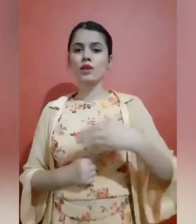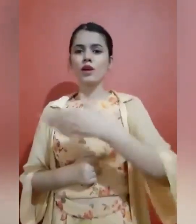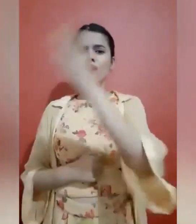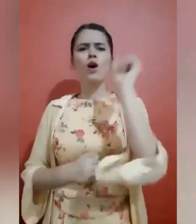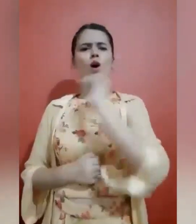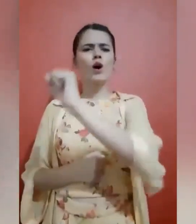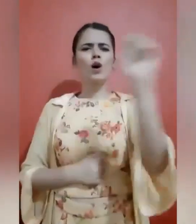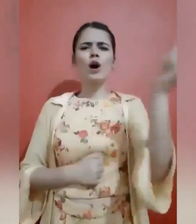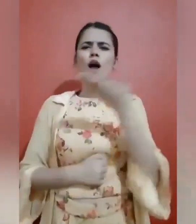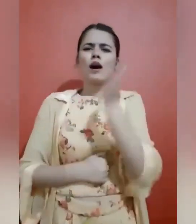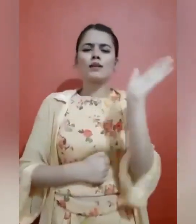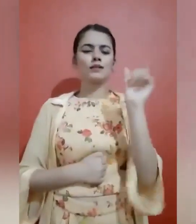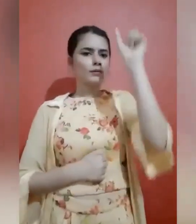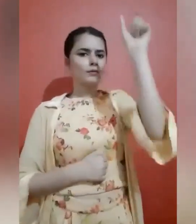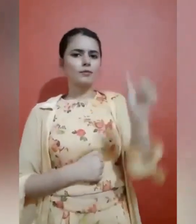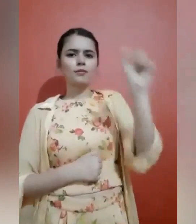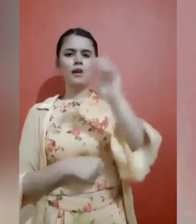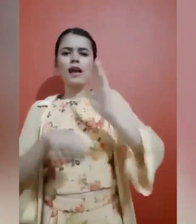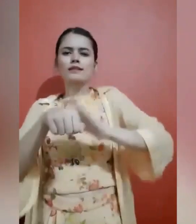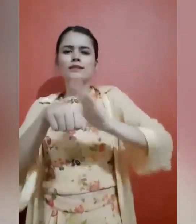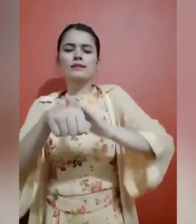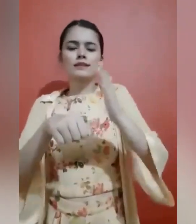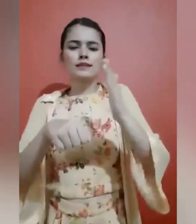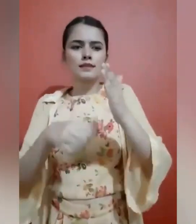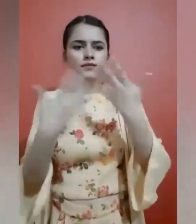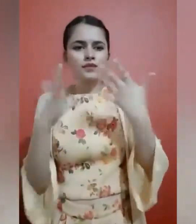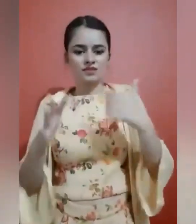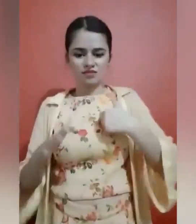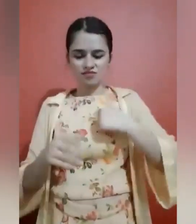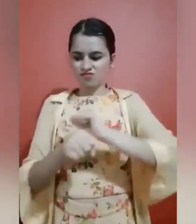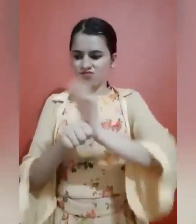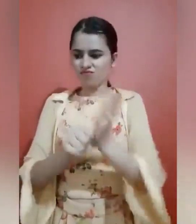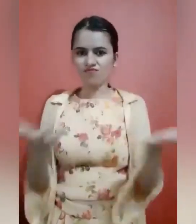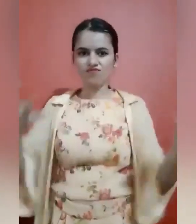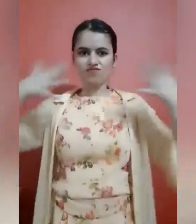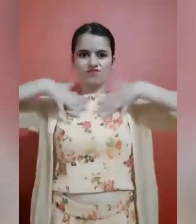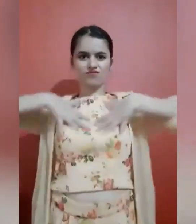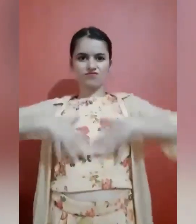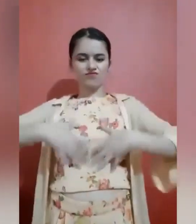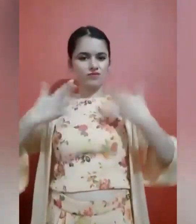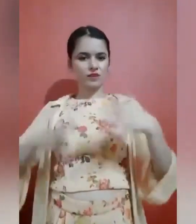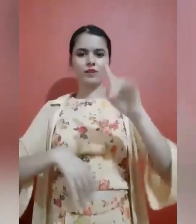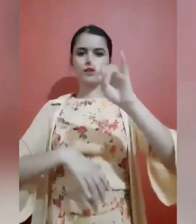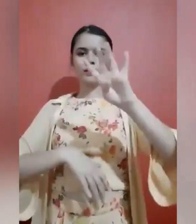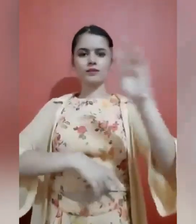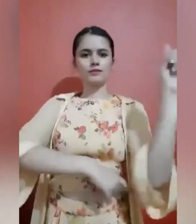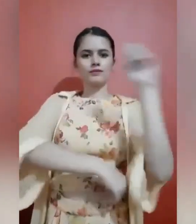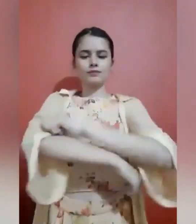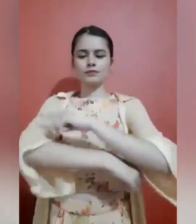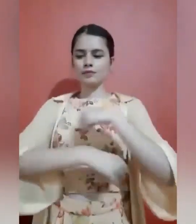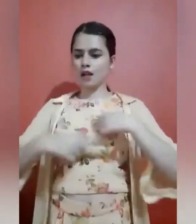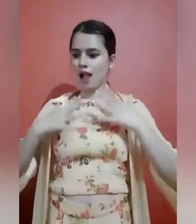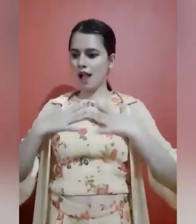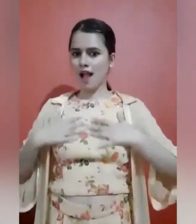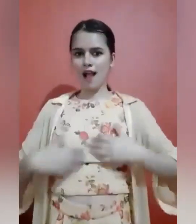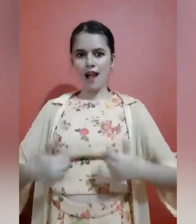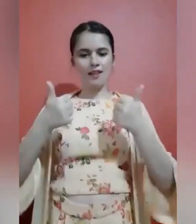यदि आपके आसपास कोई व्यक्ति कौरोना पॉजिटिव था और अवह स्वस्थ होकर घर आ चुका है